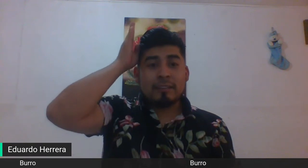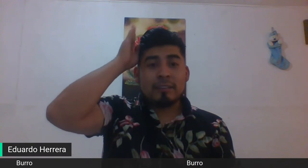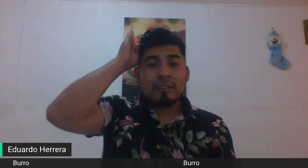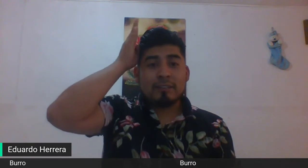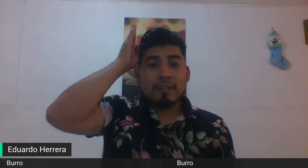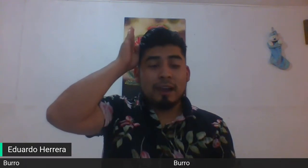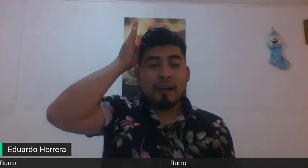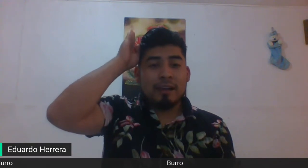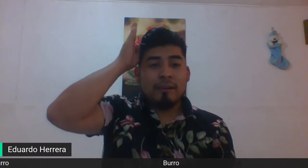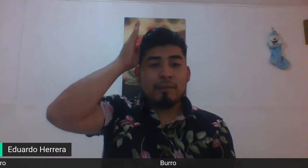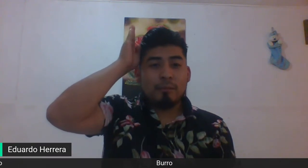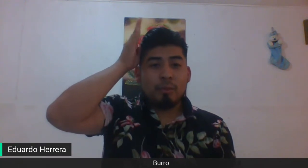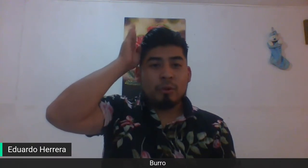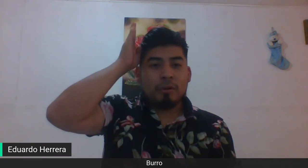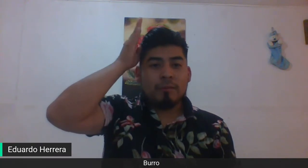eso significa burro.